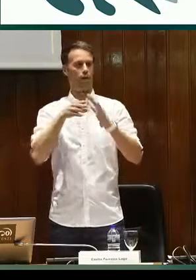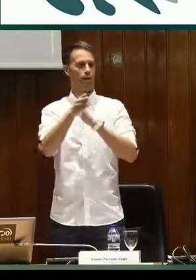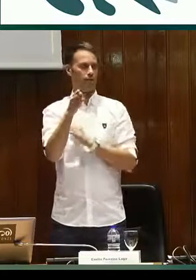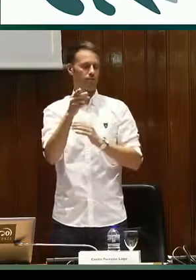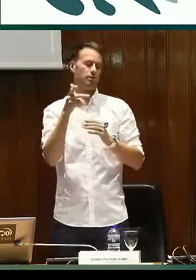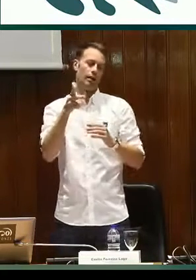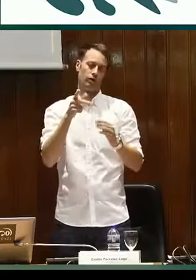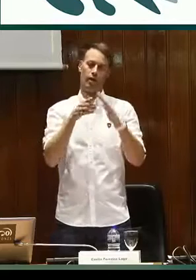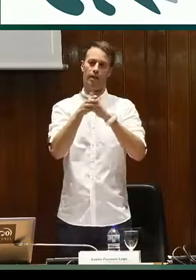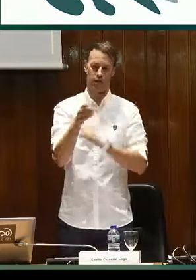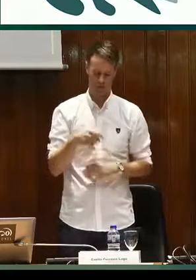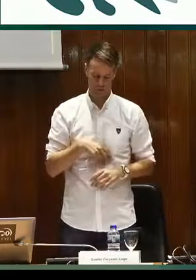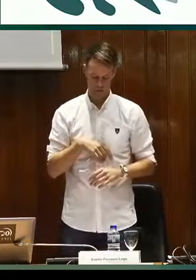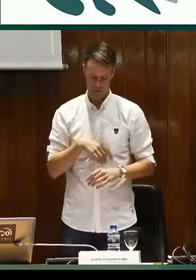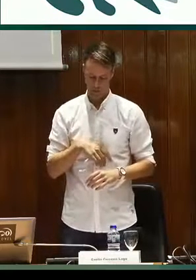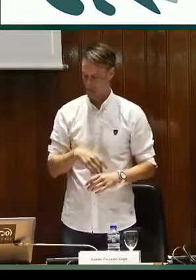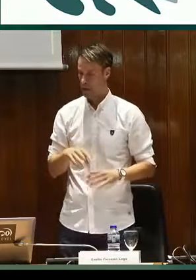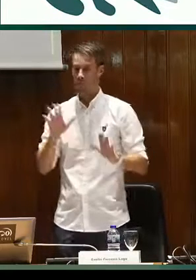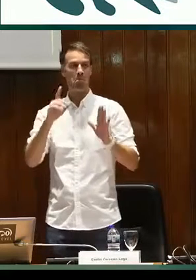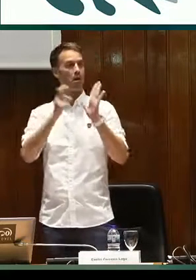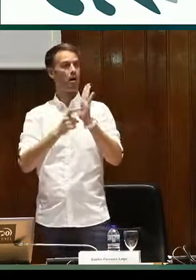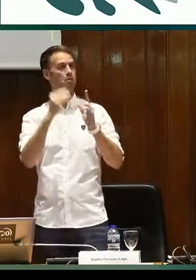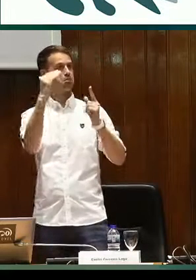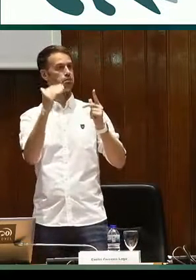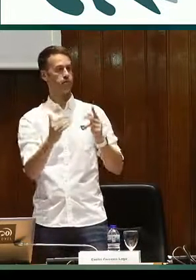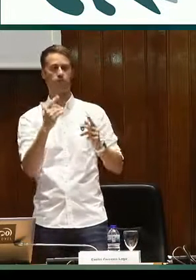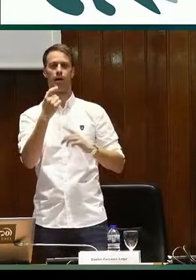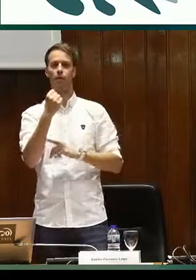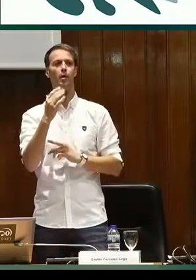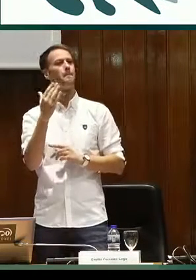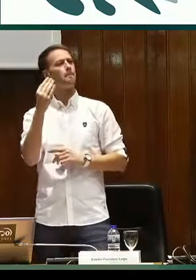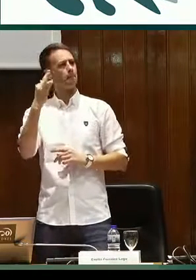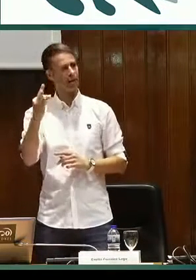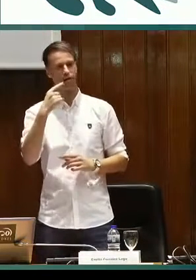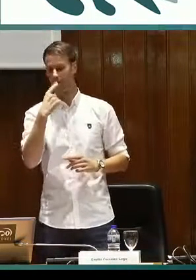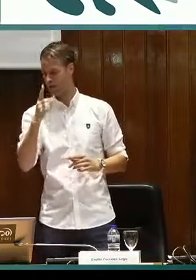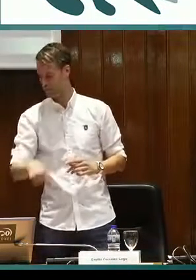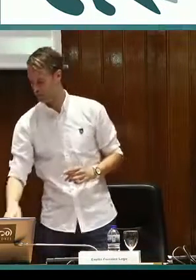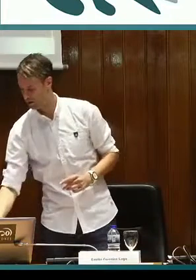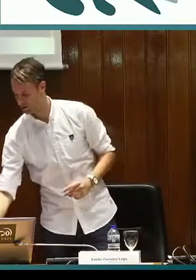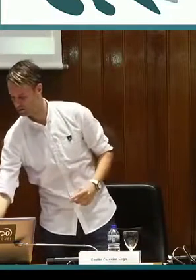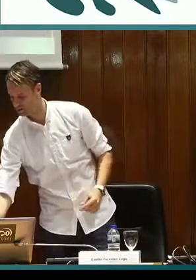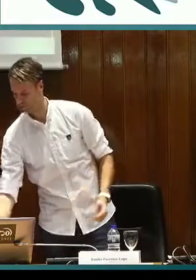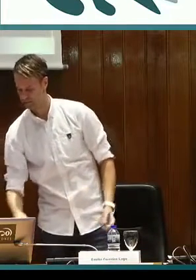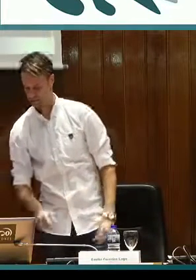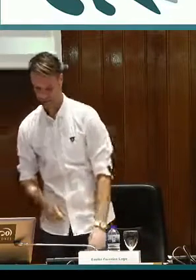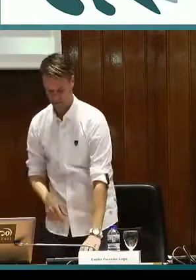En esta ley también se reconoce el acceso y el derecho al acceso y a la participación. Tenemos esta normativa, que es un apoyo.